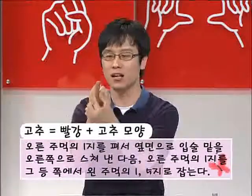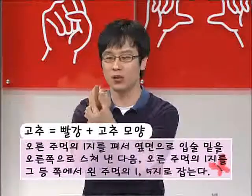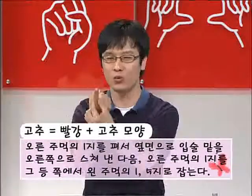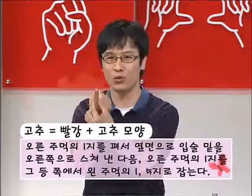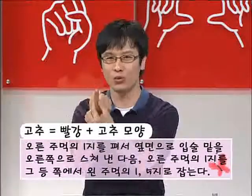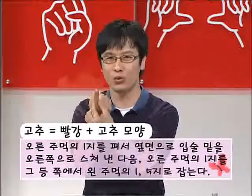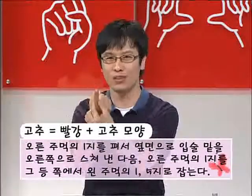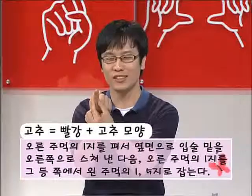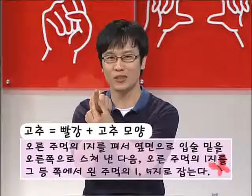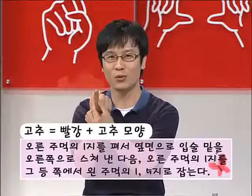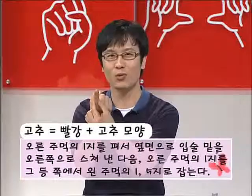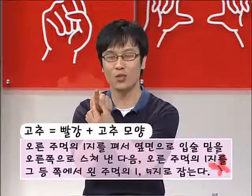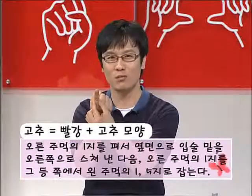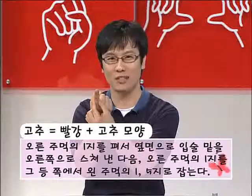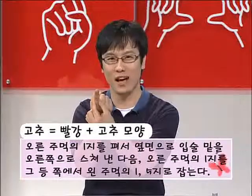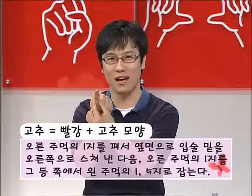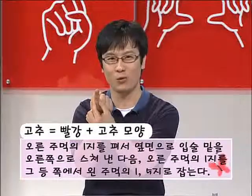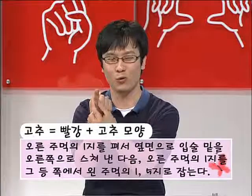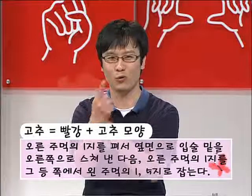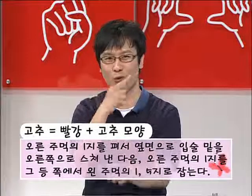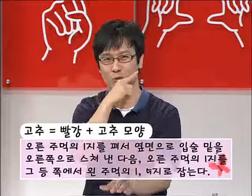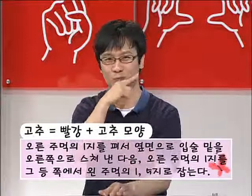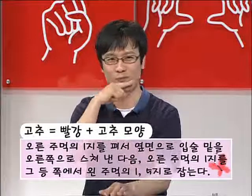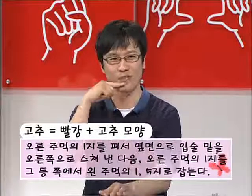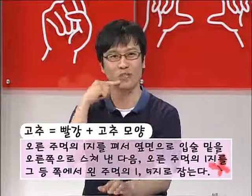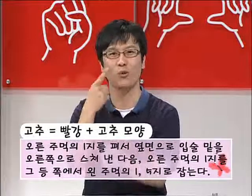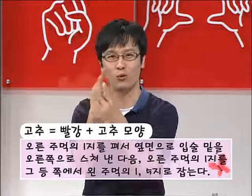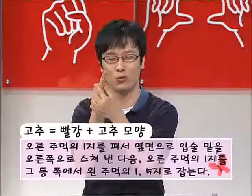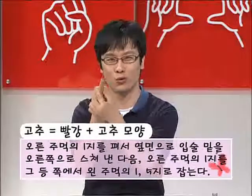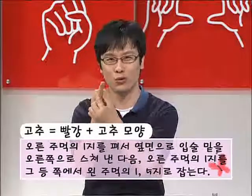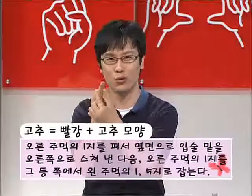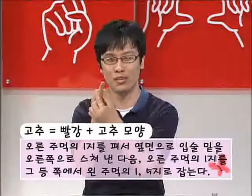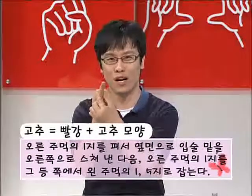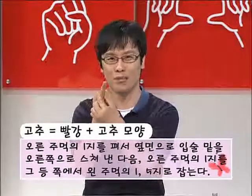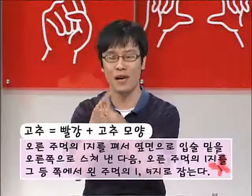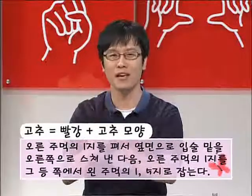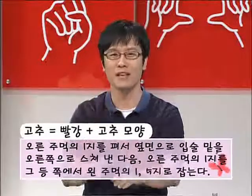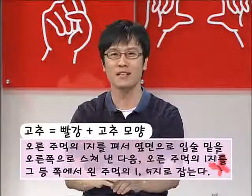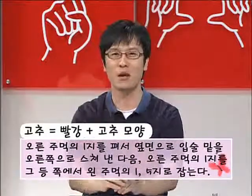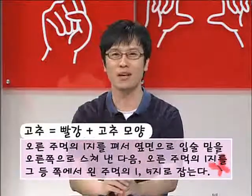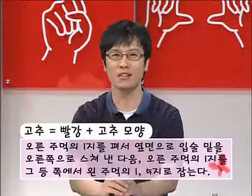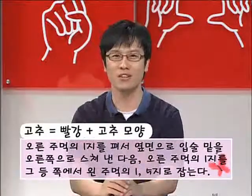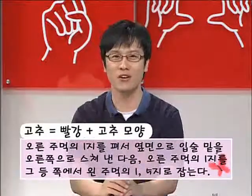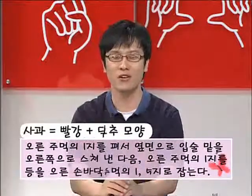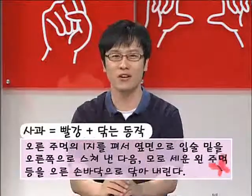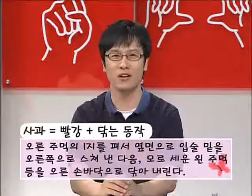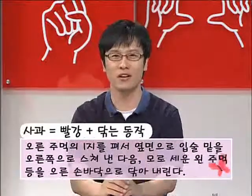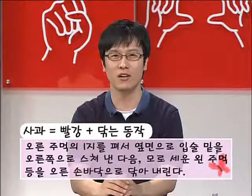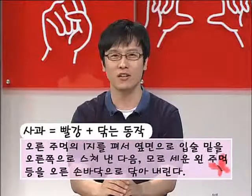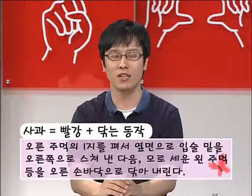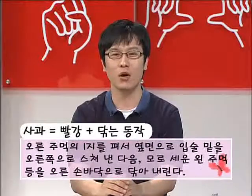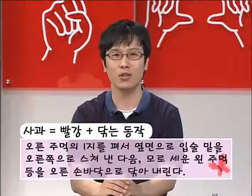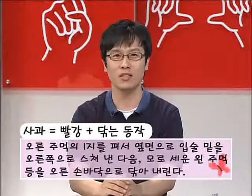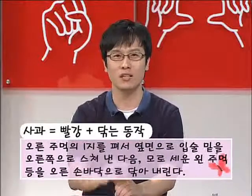고추. 이것이 고추입니다. 고추. 고추. 그 다음에 사과는요. 사과도 역시